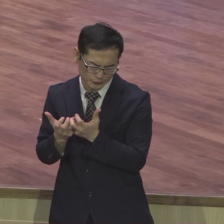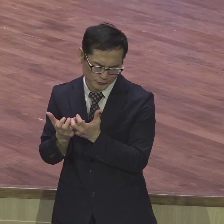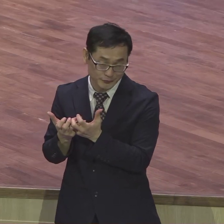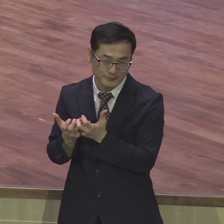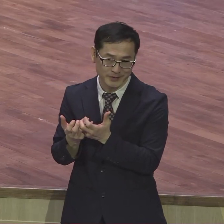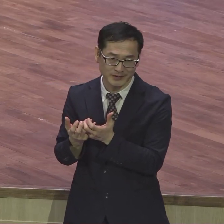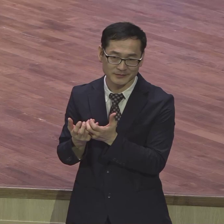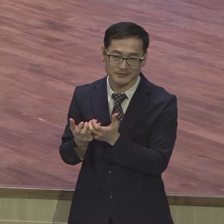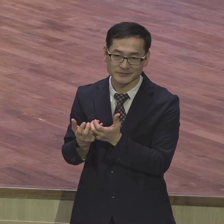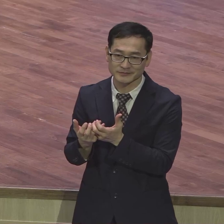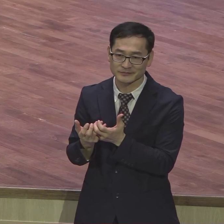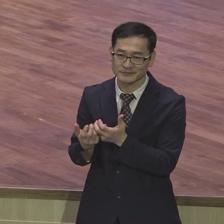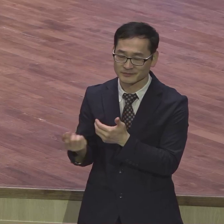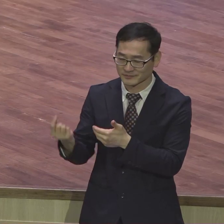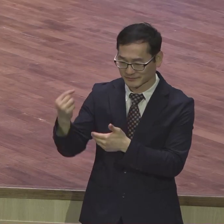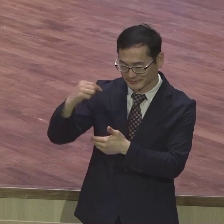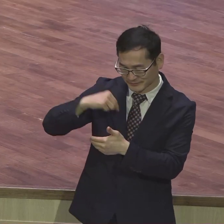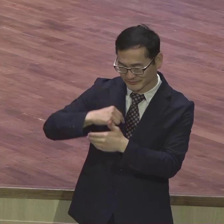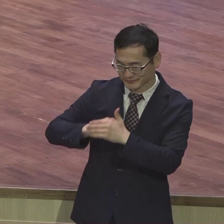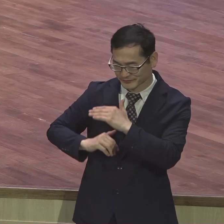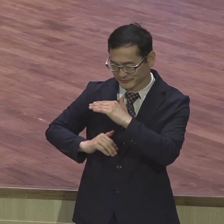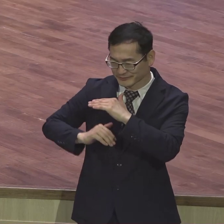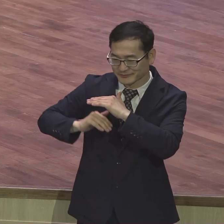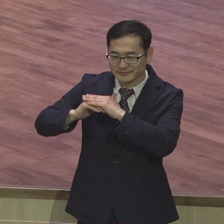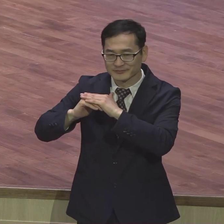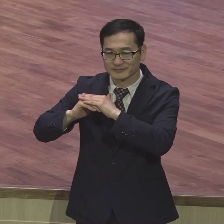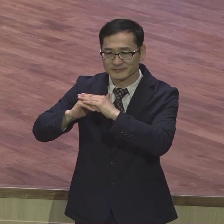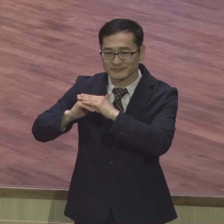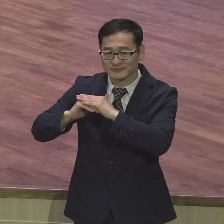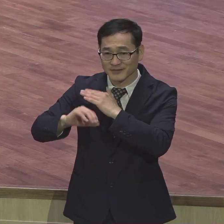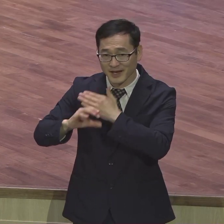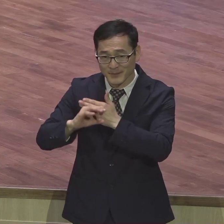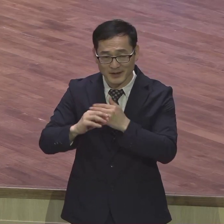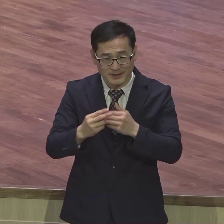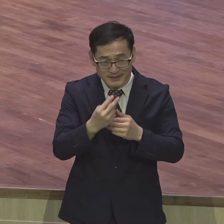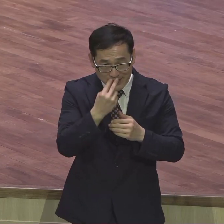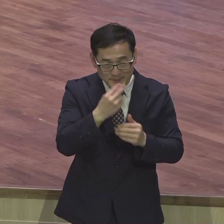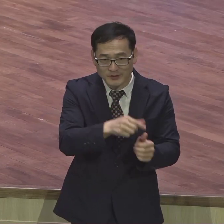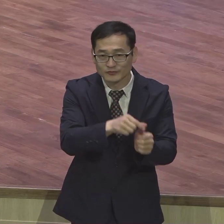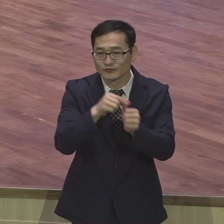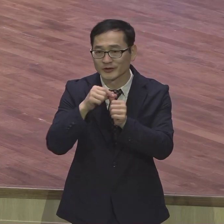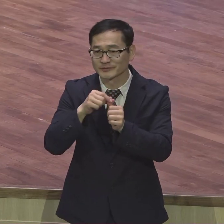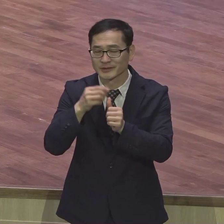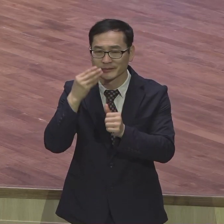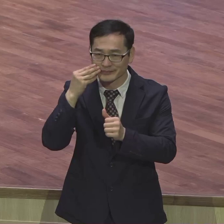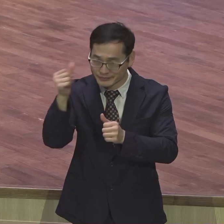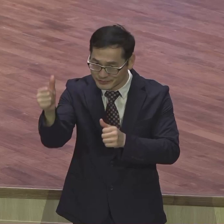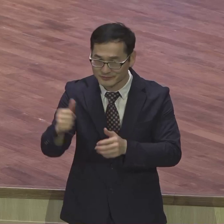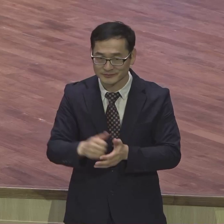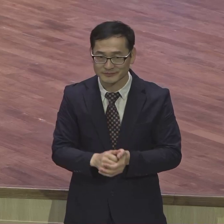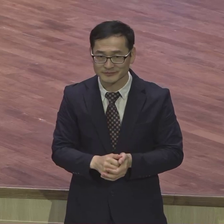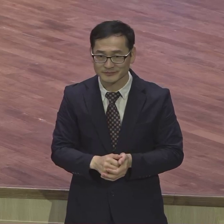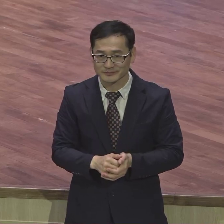자연스럽게 뭐가 돼요 생명이 살아납니다 사람들이 힘을 얻어요 사람들이 치유를 받아요